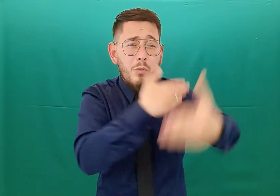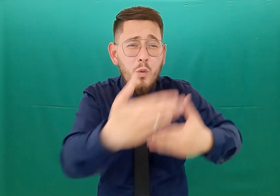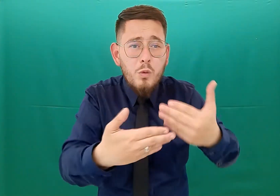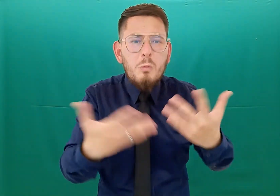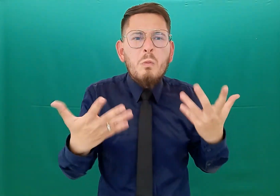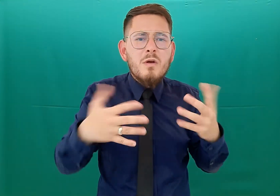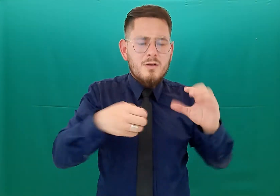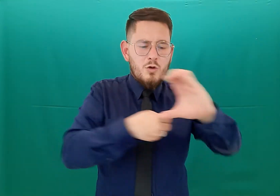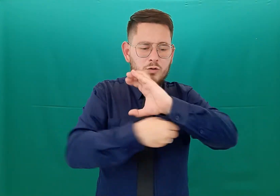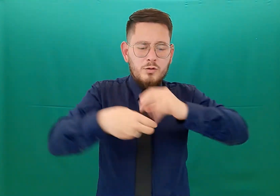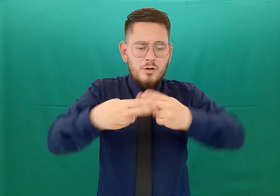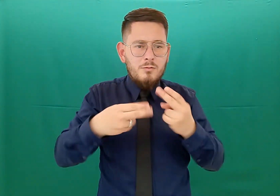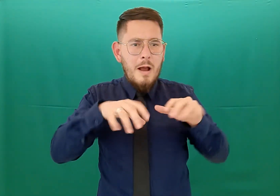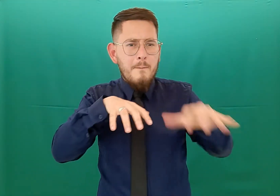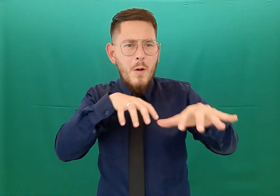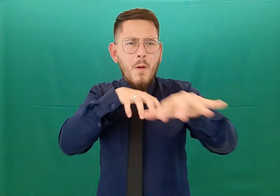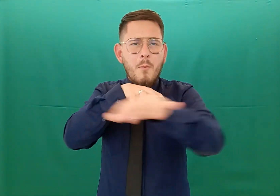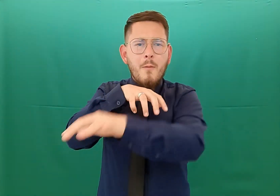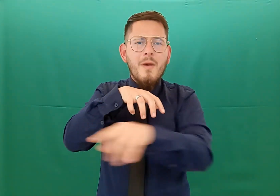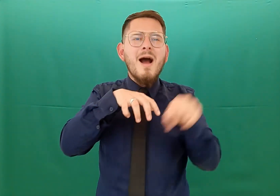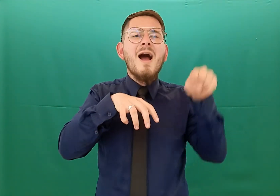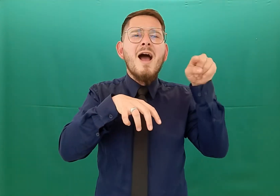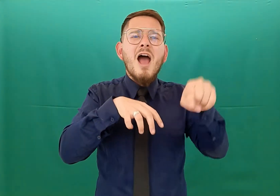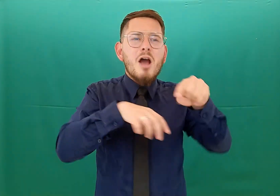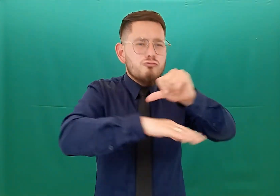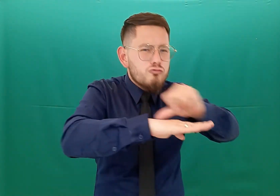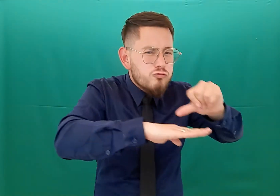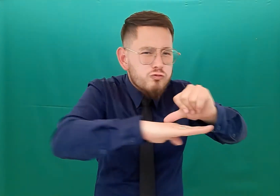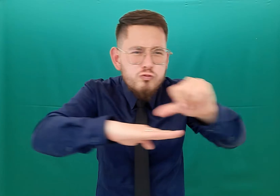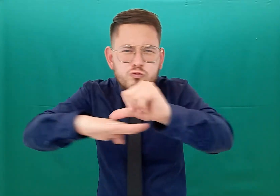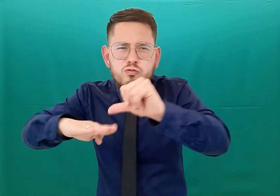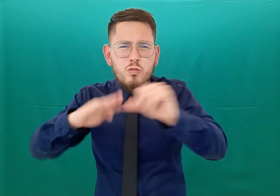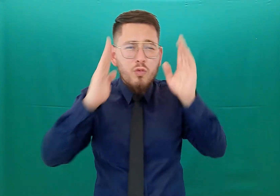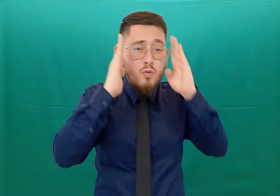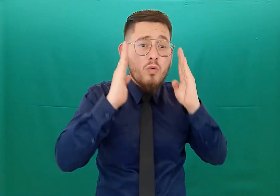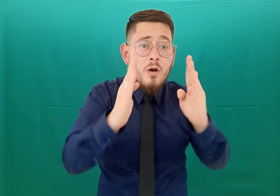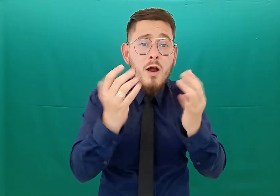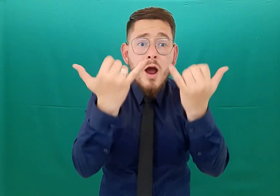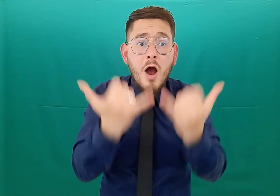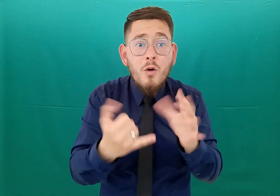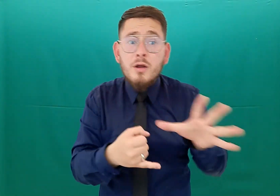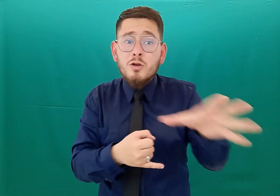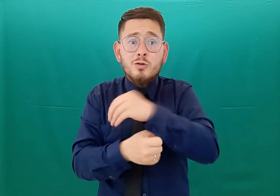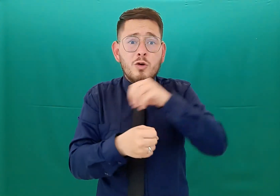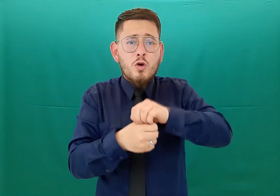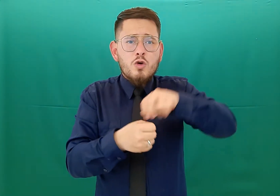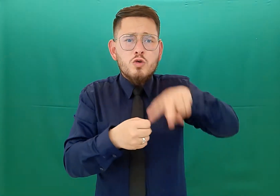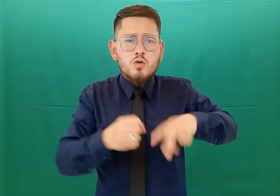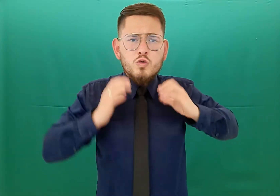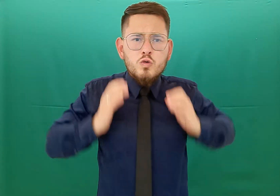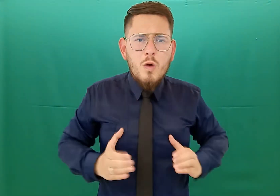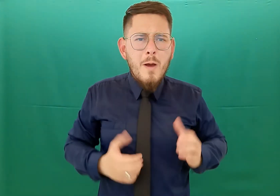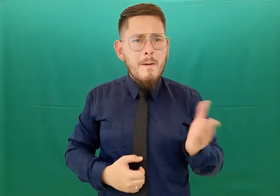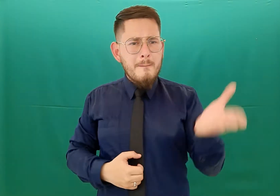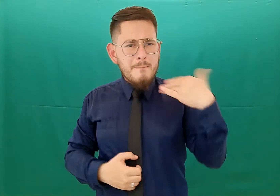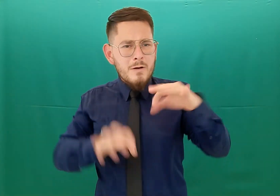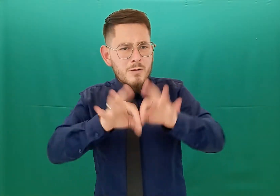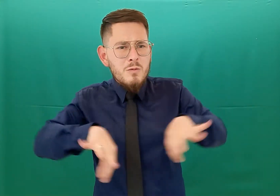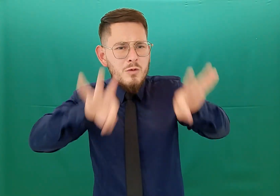y es importante invitar a toda la ciudadanía para que siga acercándose, siga accediendo a este